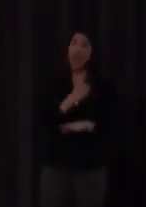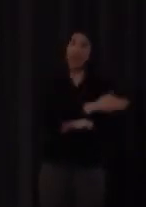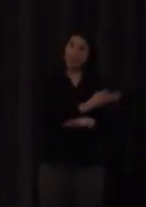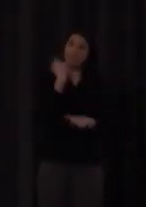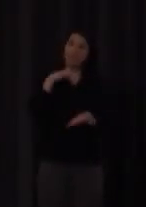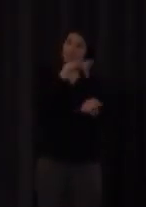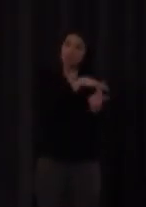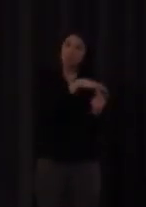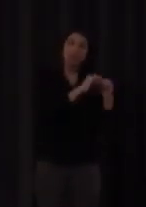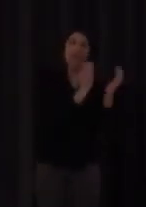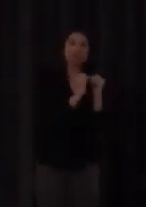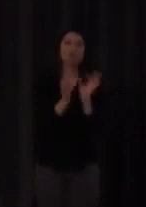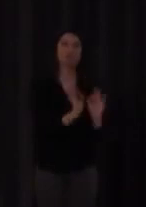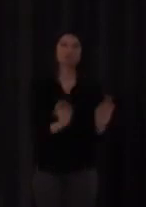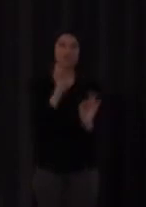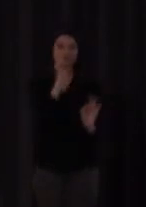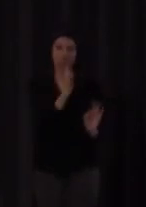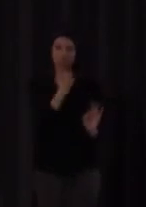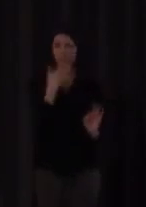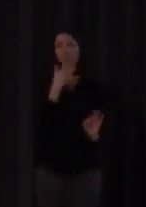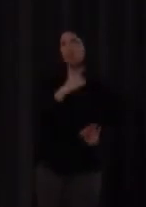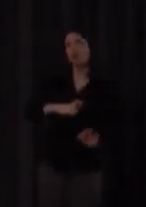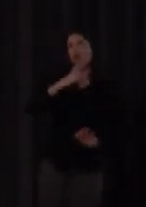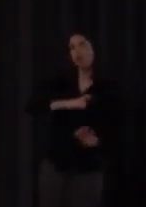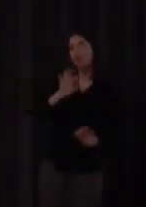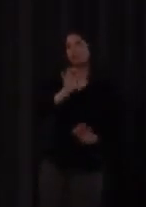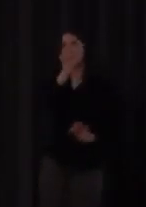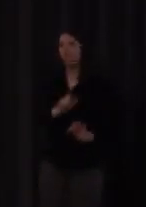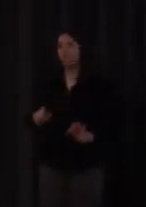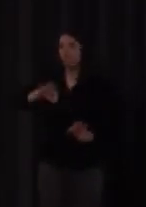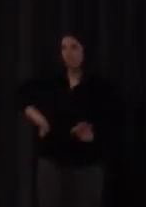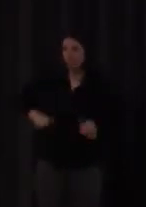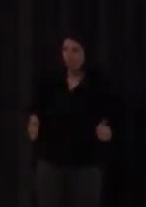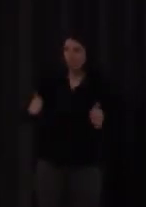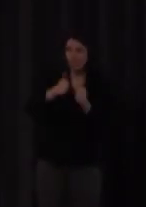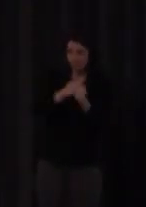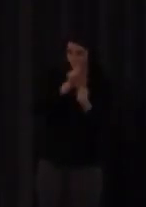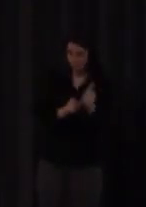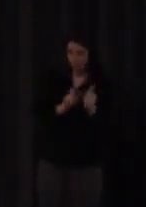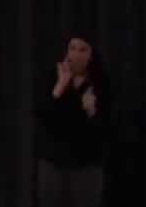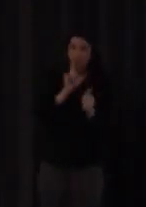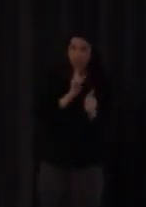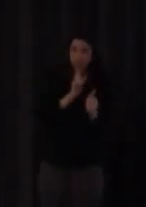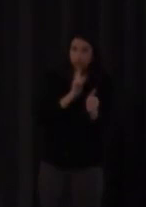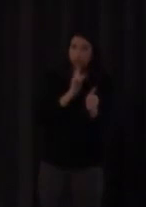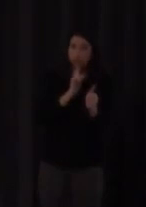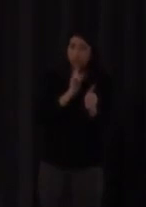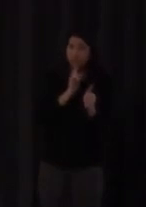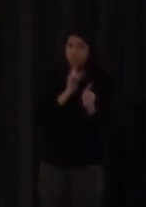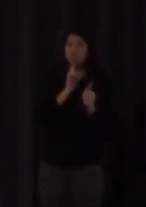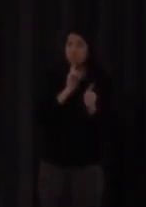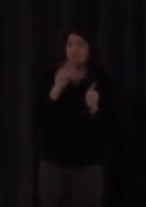logopedas personal de apoyo fundamentalmente que empezó a introducir la lengua de signos la empezó a introducir